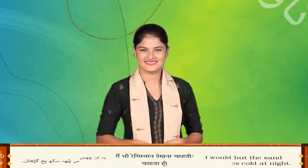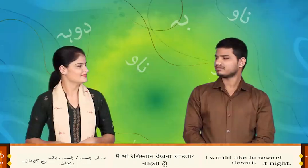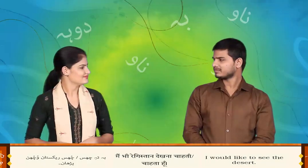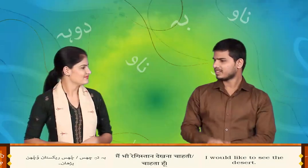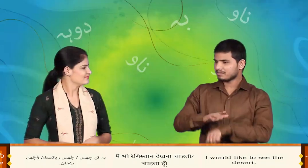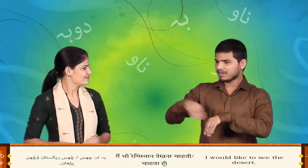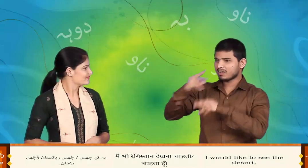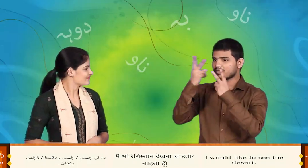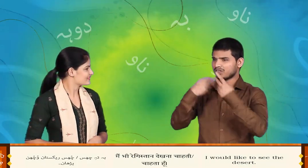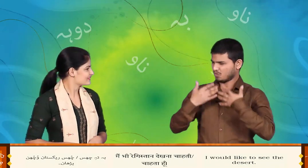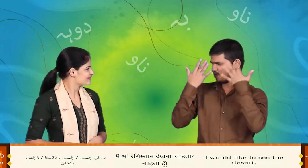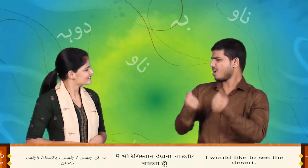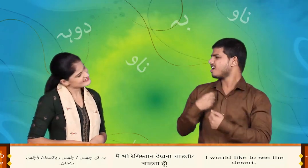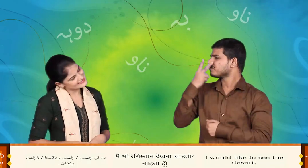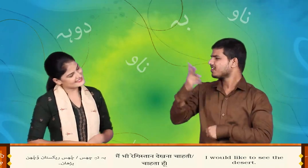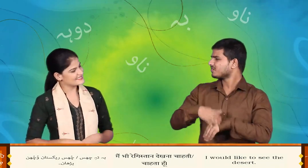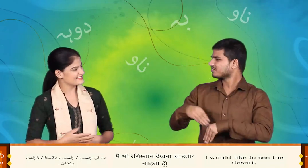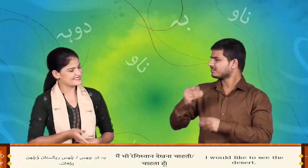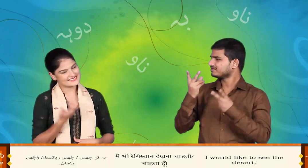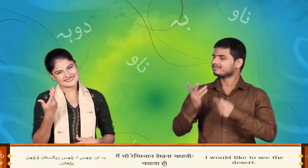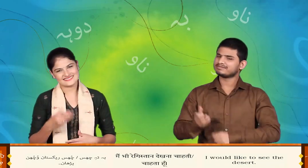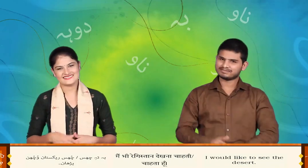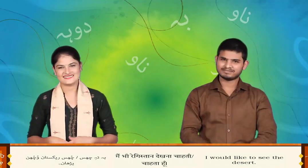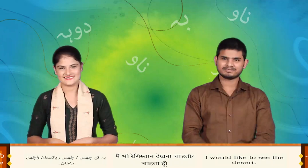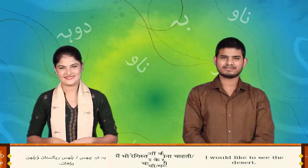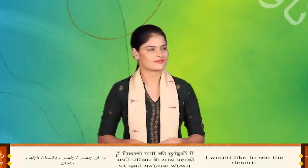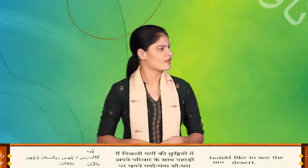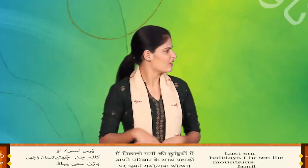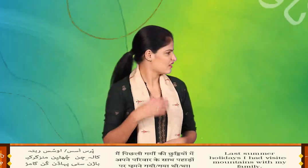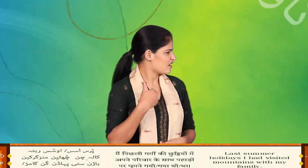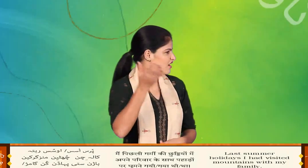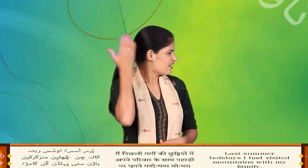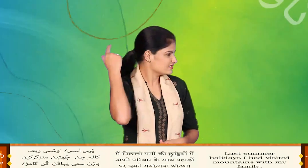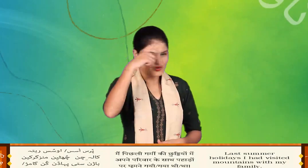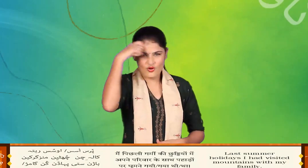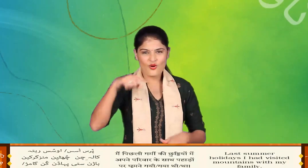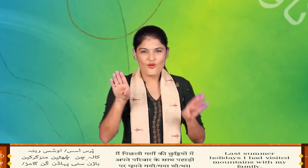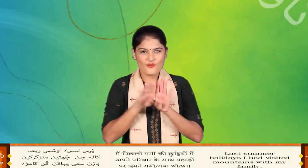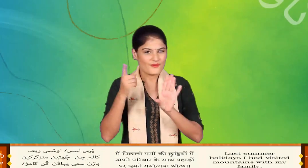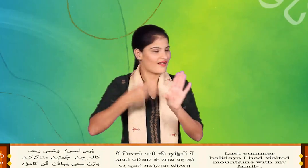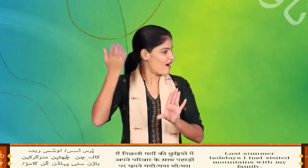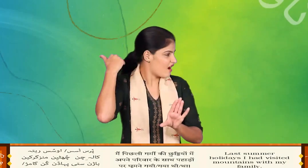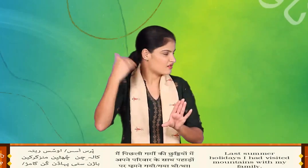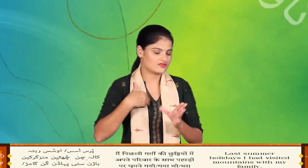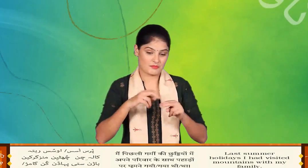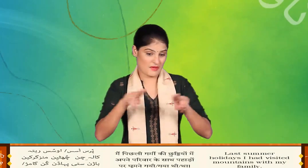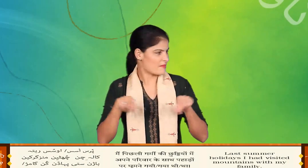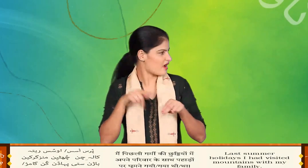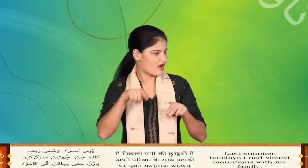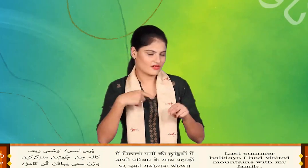बत्य चस रेगिस्थान वुच्छन या चान परस ओस बत्य रत कालन छुट्यन मन्स पने